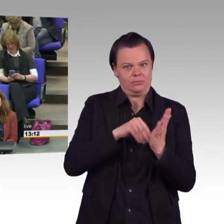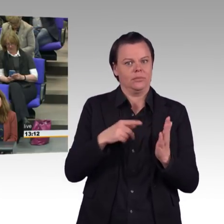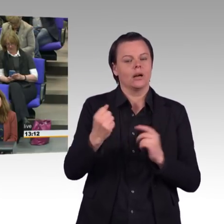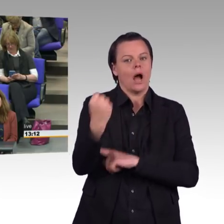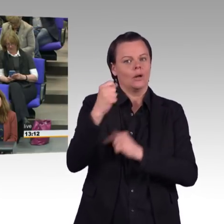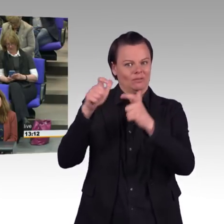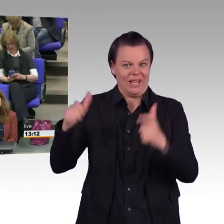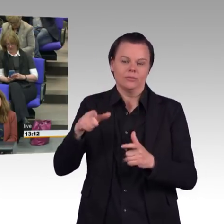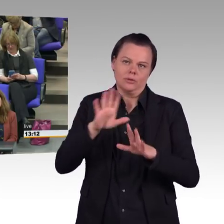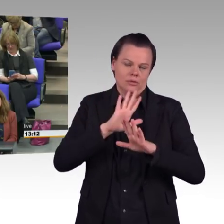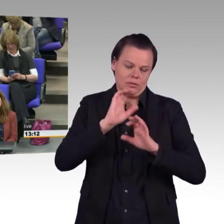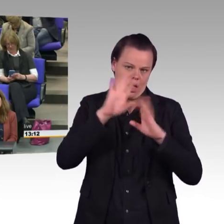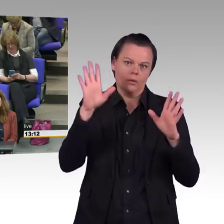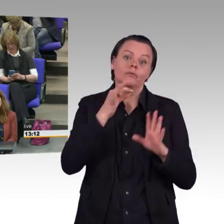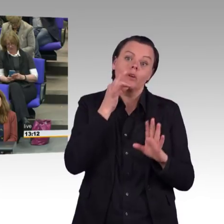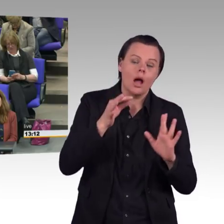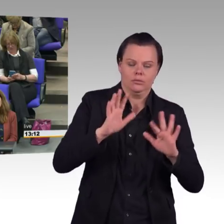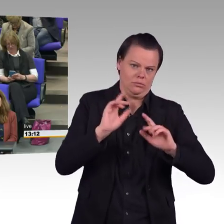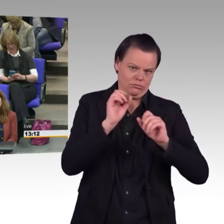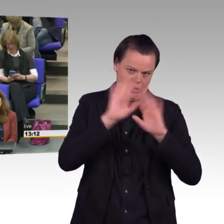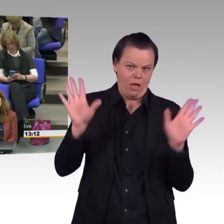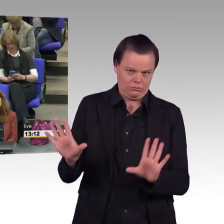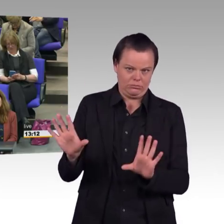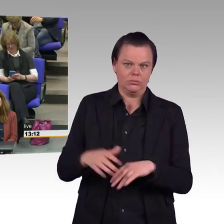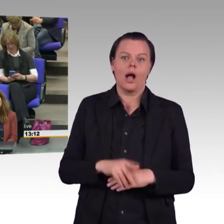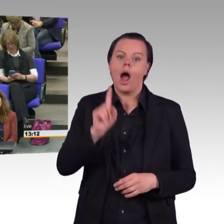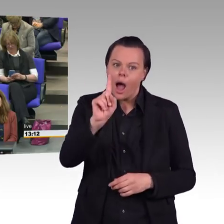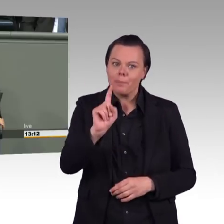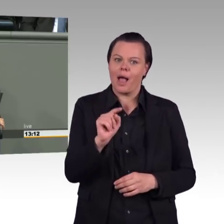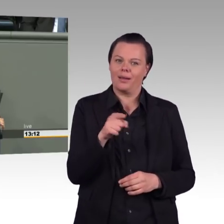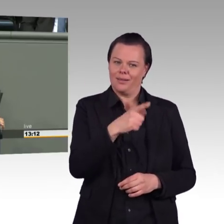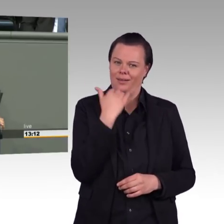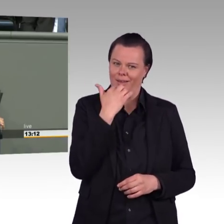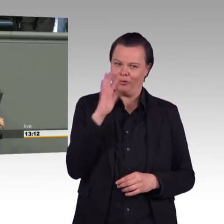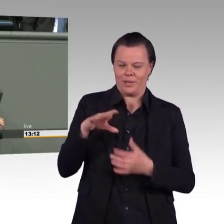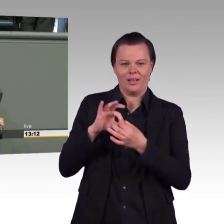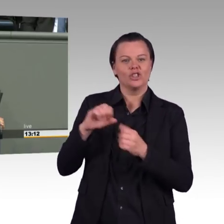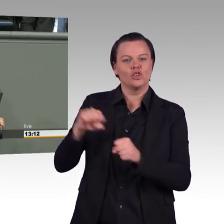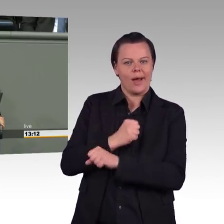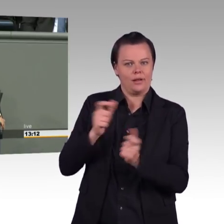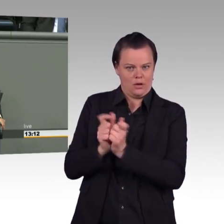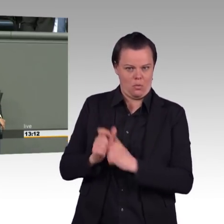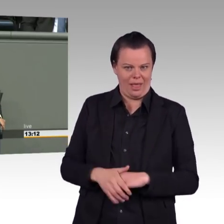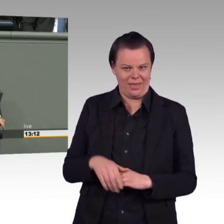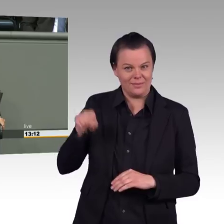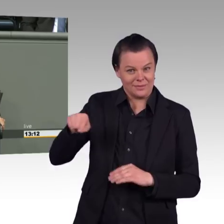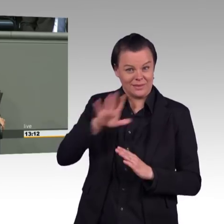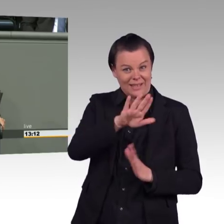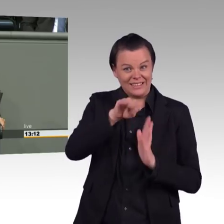betrachten. Und ich bleibe dabei, Ihr Gesetzentwurf ist der Weg in die nächste Enteignung. Und ich kann nur